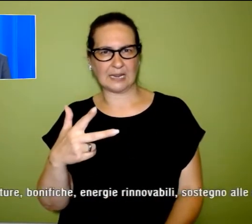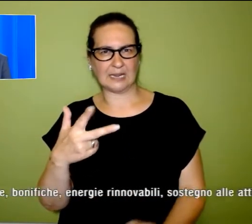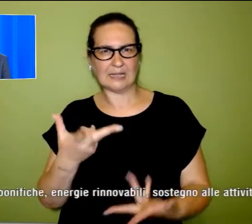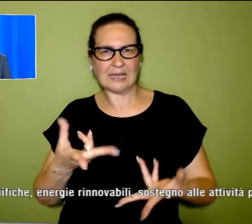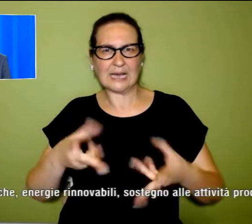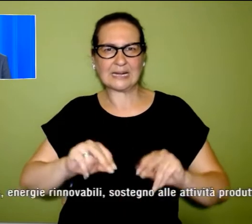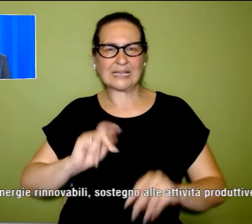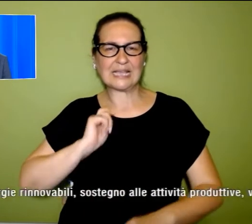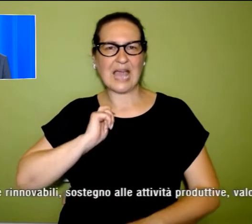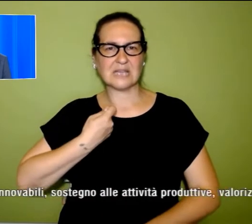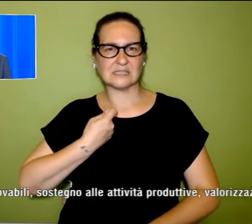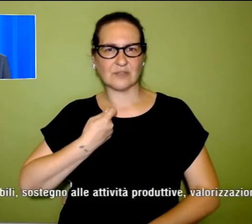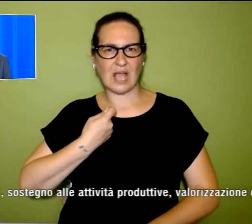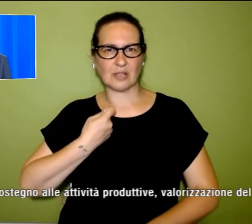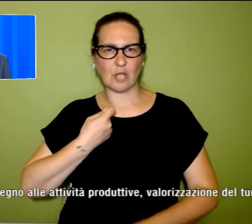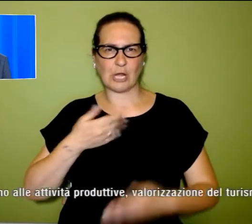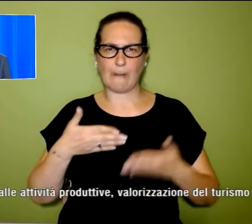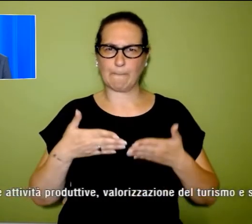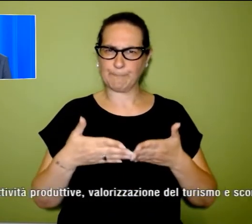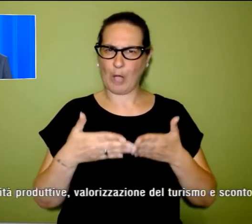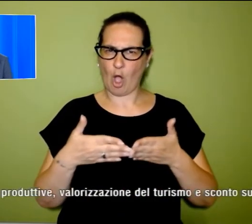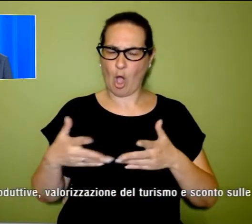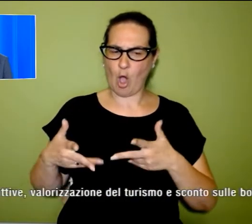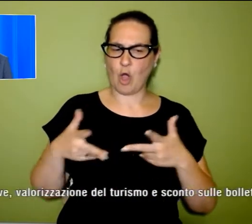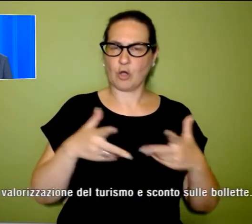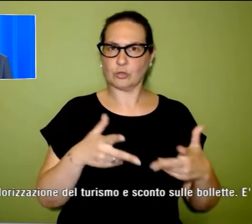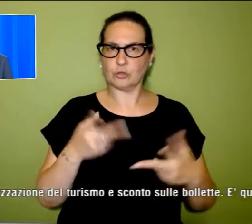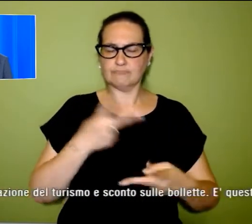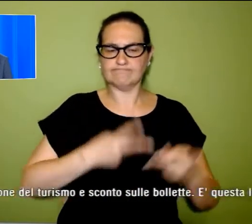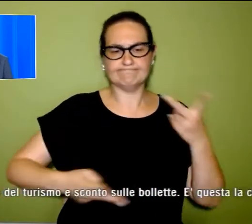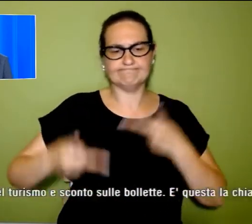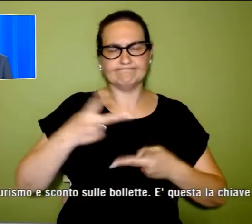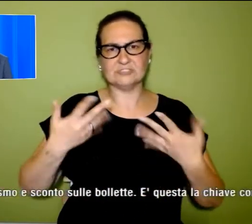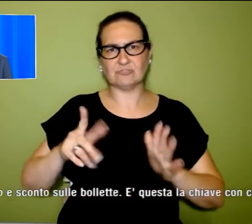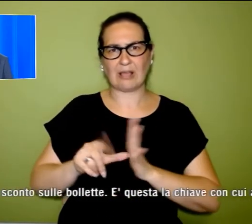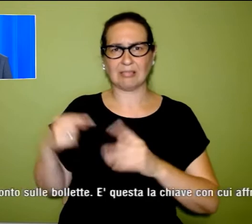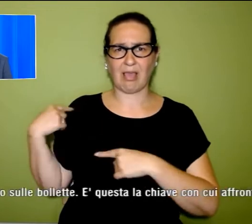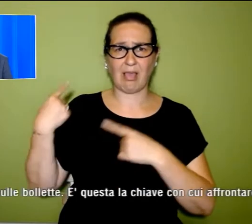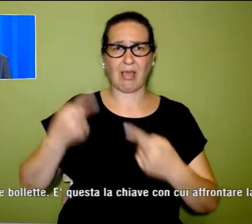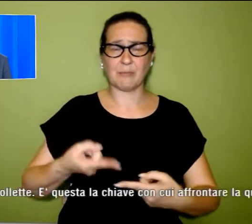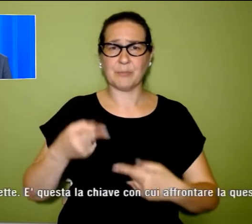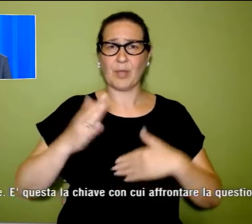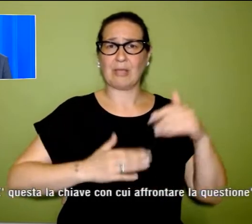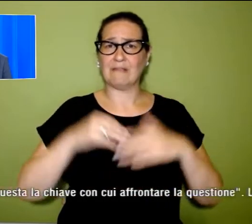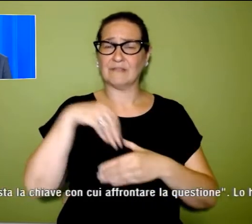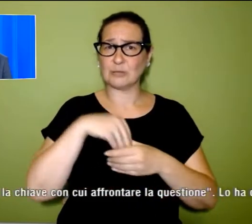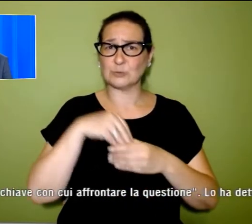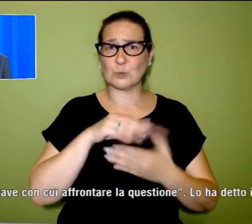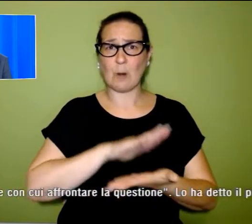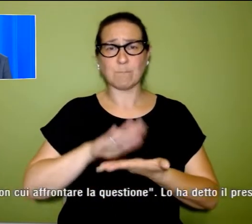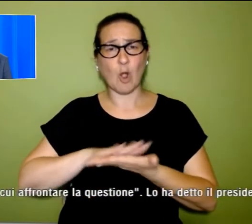cerchiamo di avere quello che da tempo cerchiamo, infrastrutture, bonifiche, energie